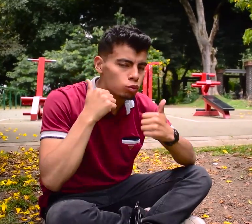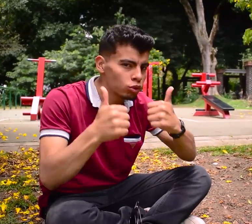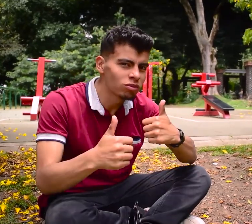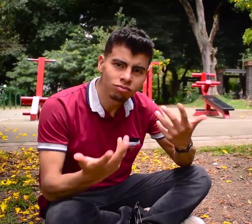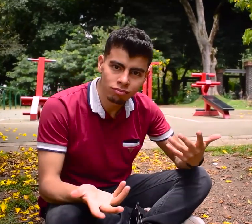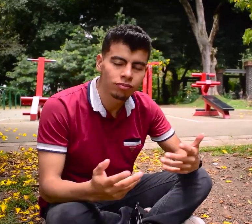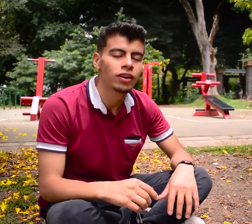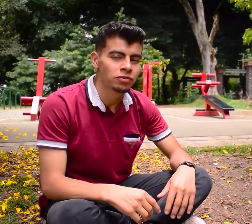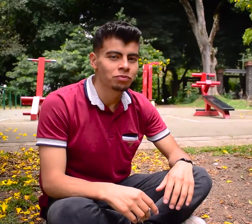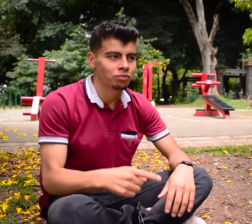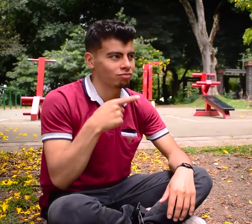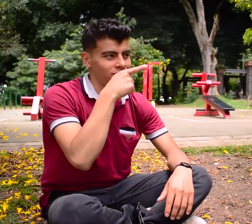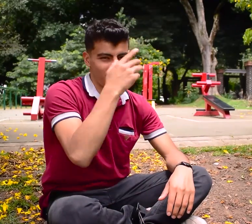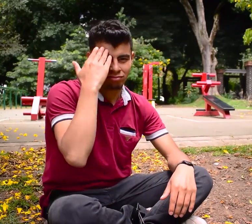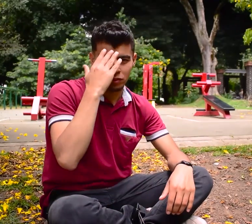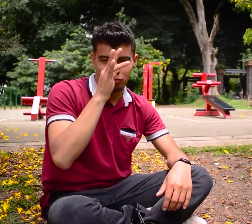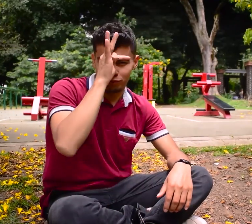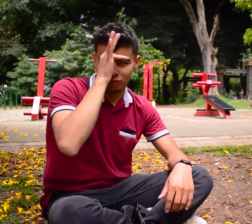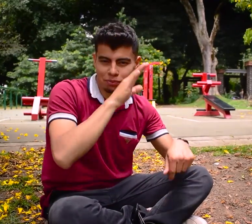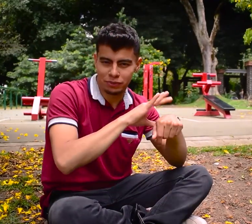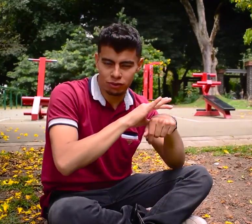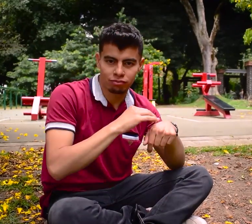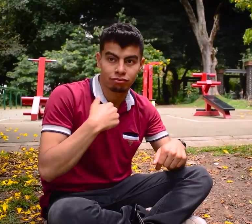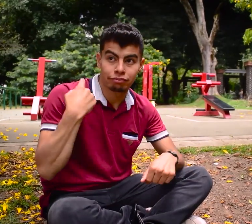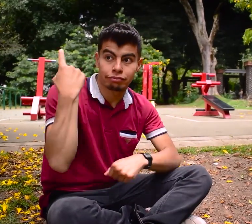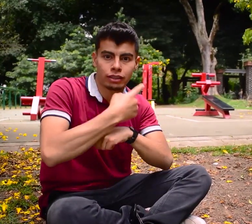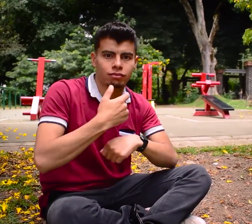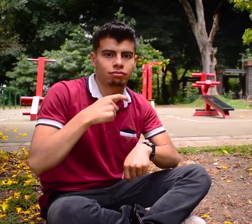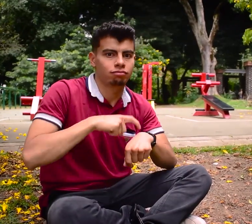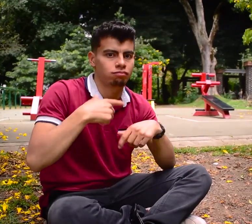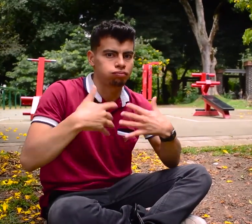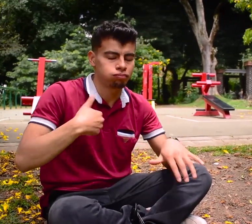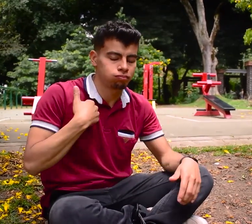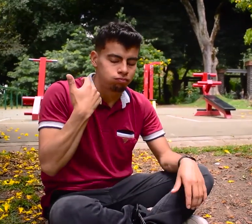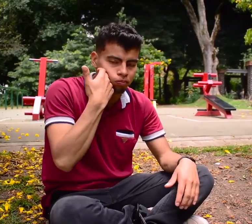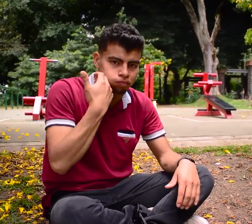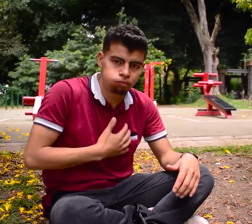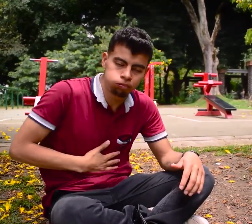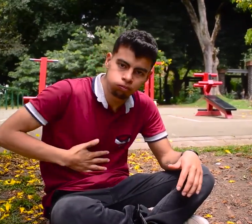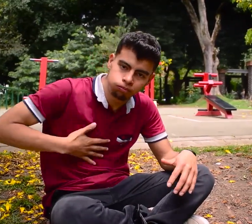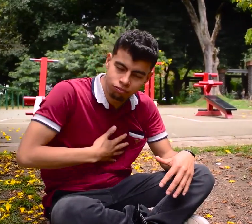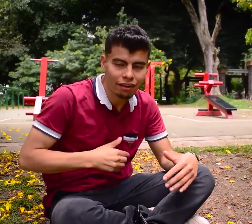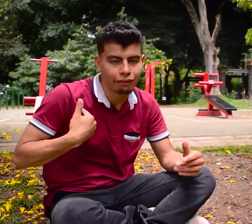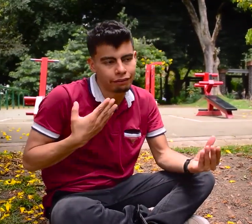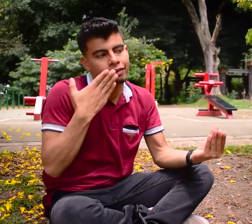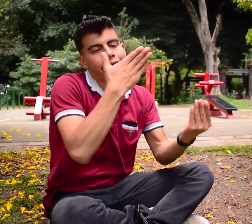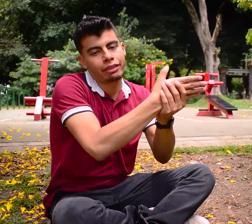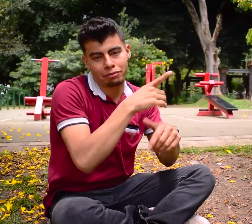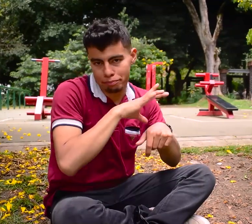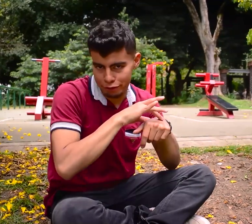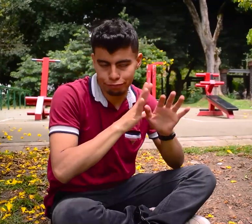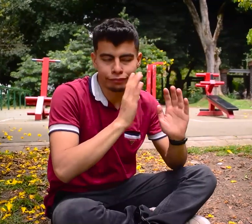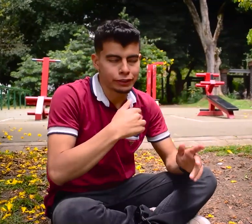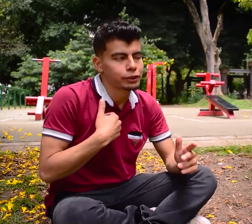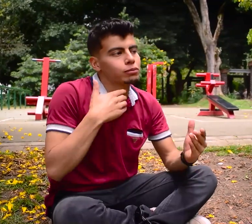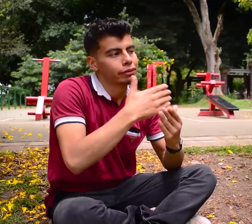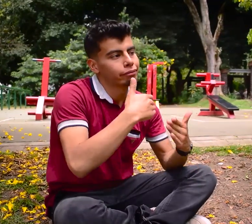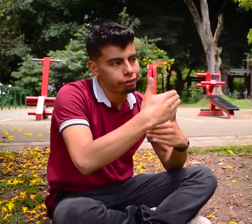Imagínate que en estos días estuve muy enfermo y tuve que ir a una clínica a urgencias. Al llegar tuve que esperar mientras me atendían y ya cuando ingresé al